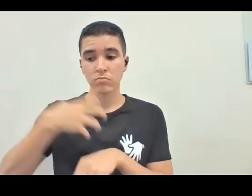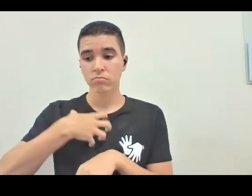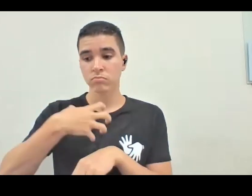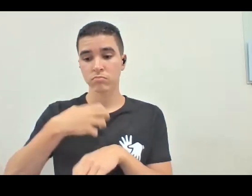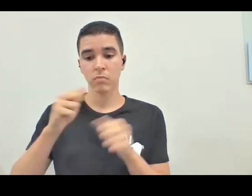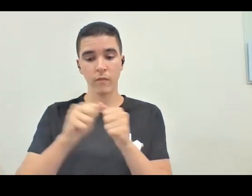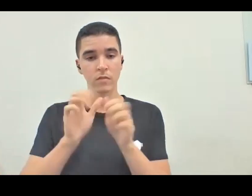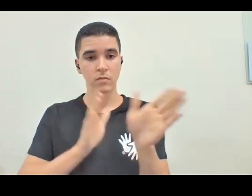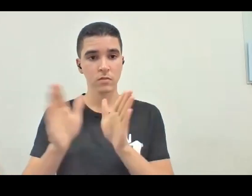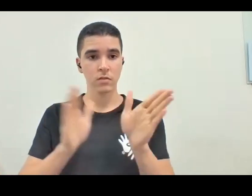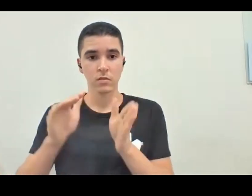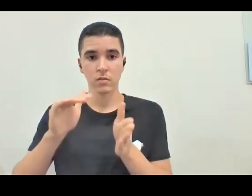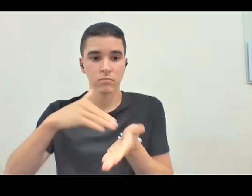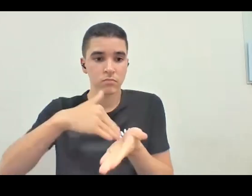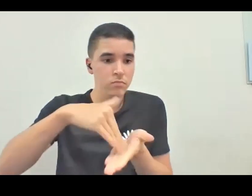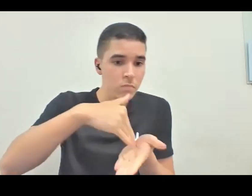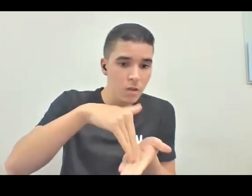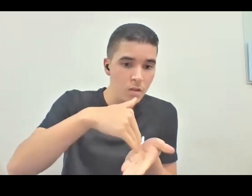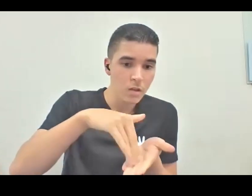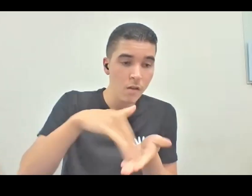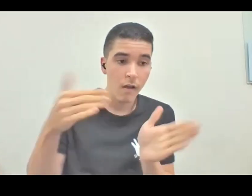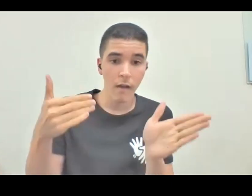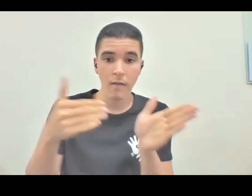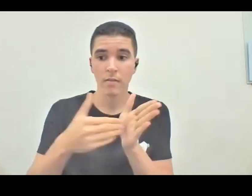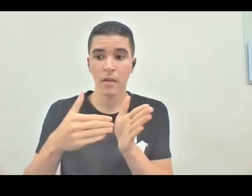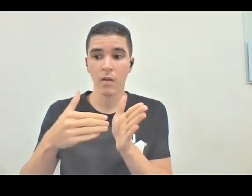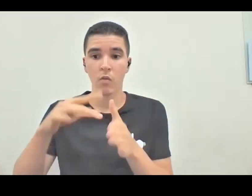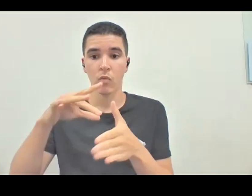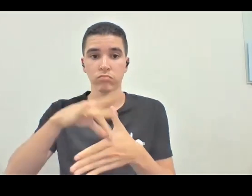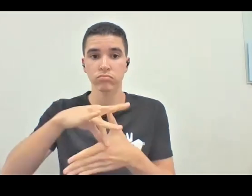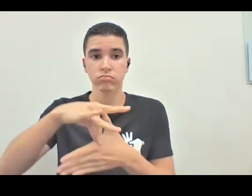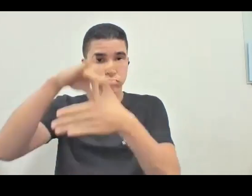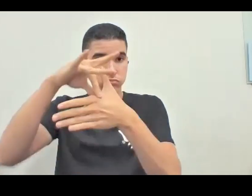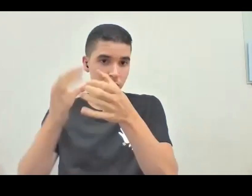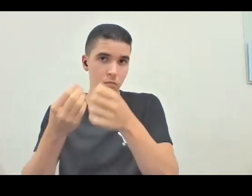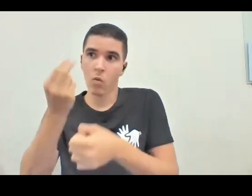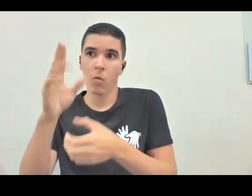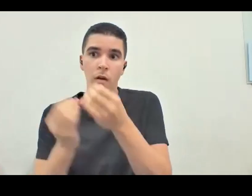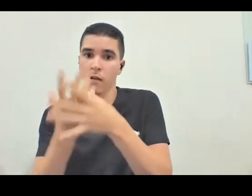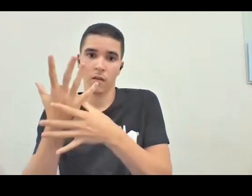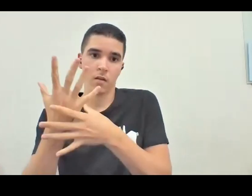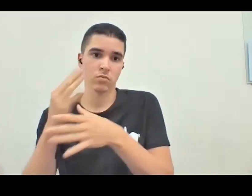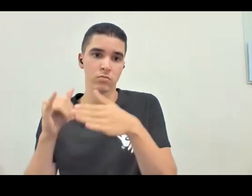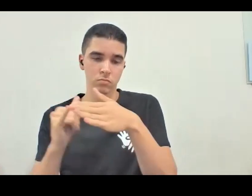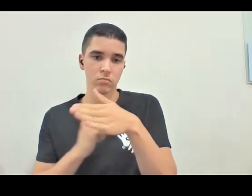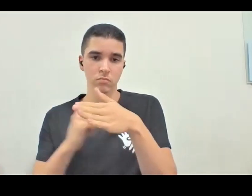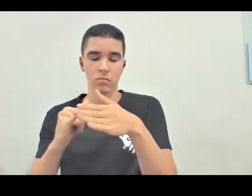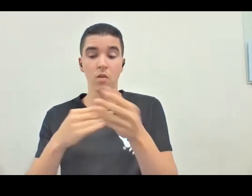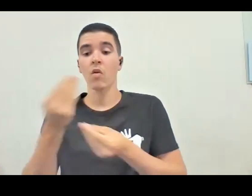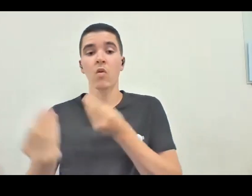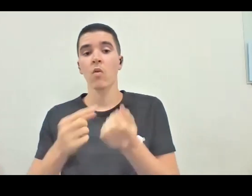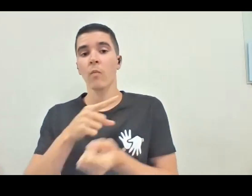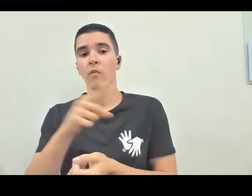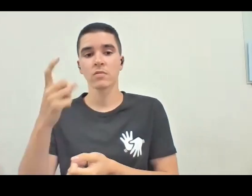recepção ao CEO da instituição. Eu queria ouvir vocês em alguns exemplos, como vocês pensam nessa questão.